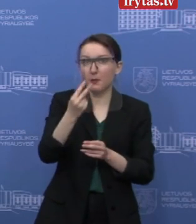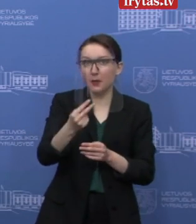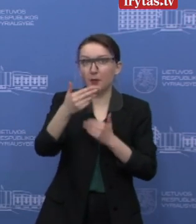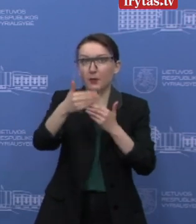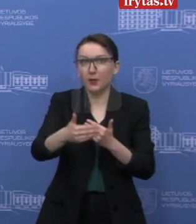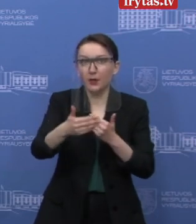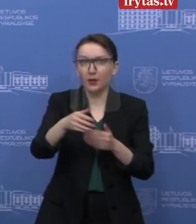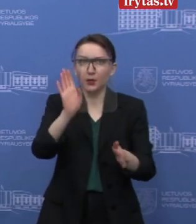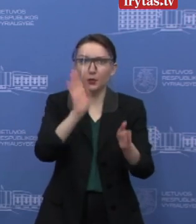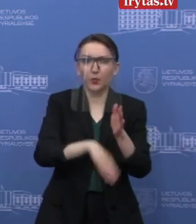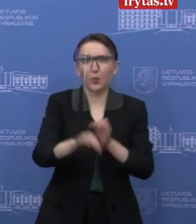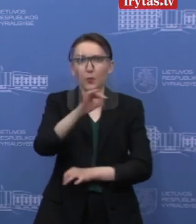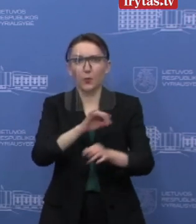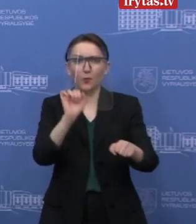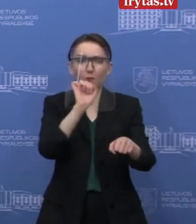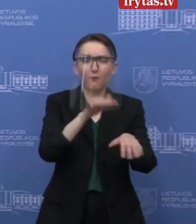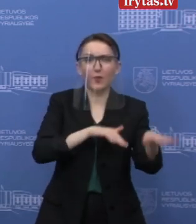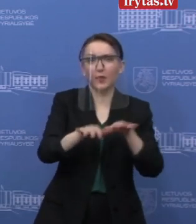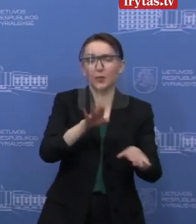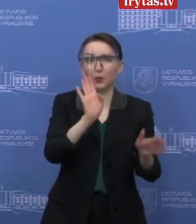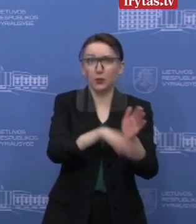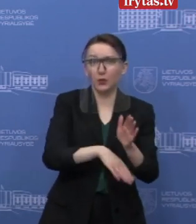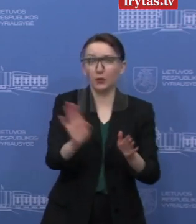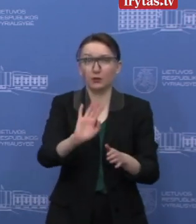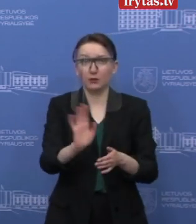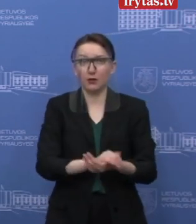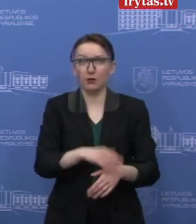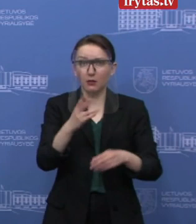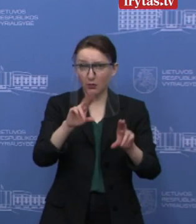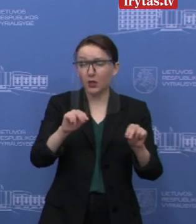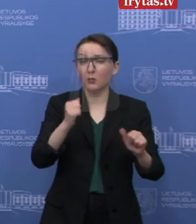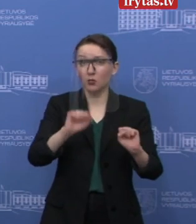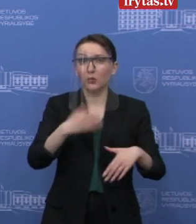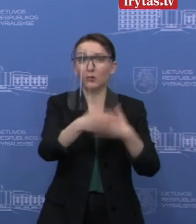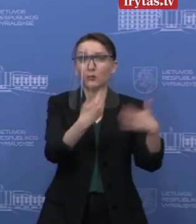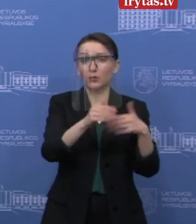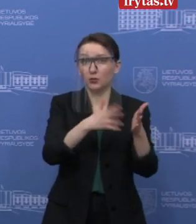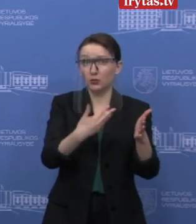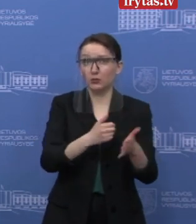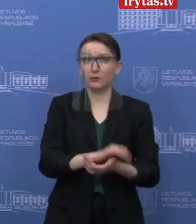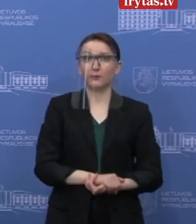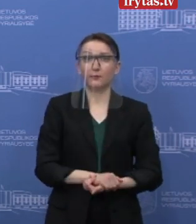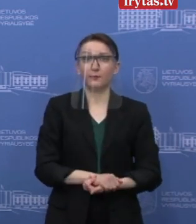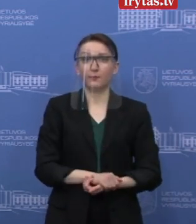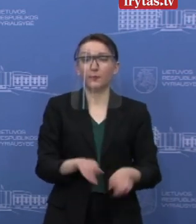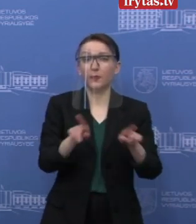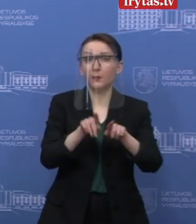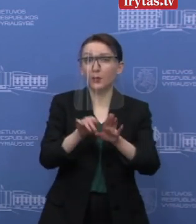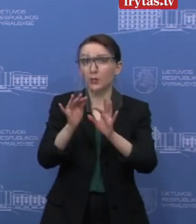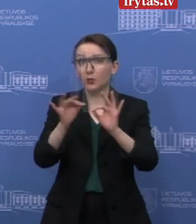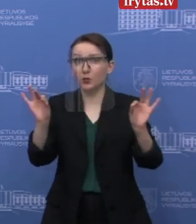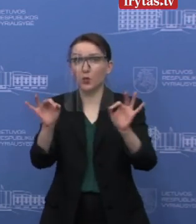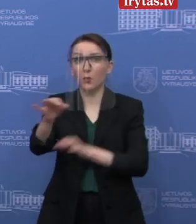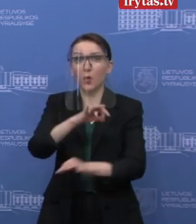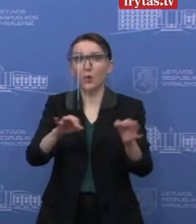iš tikrųjų dar neveikia projekto veiklų ir neužkarta kelio sėkmingam projekto gyvendinimui. Tuo pačiu mes sūlome